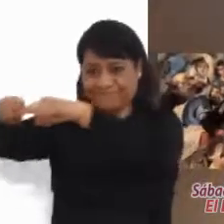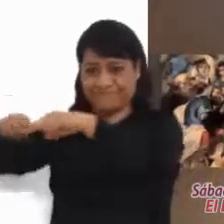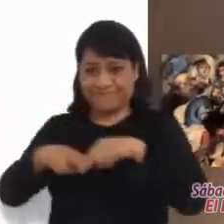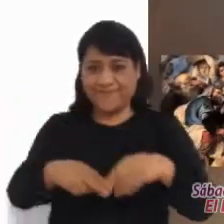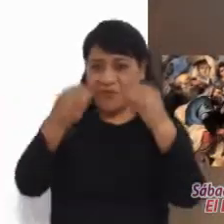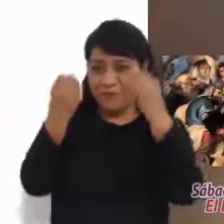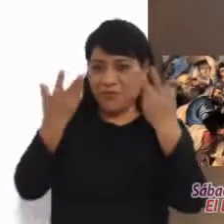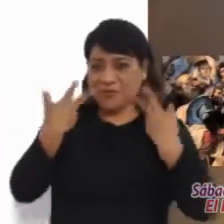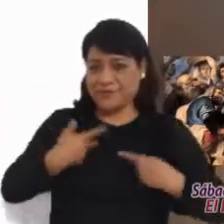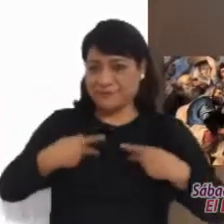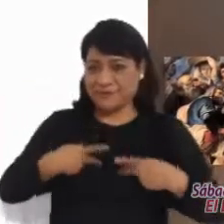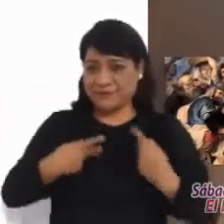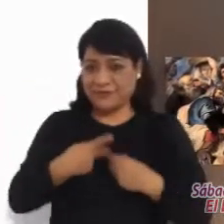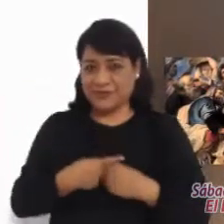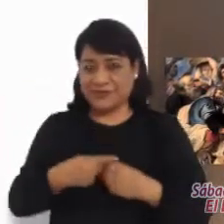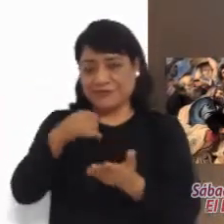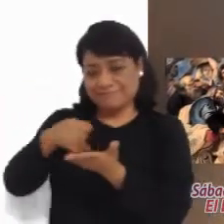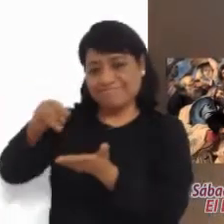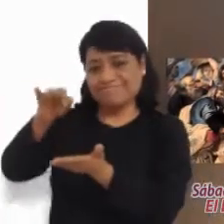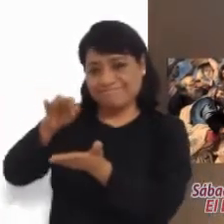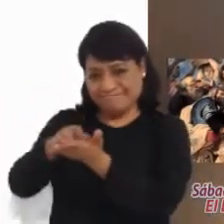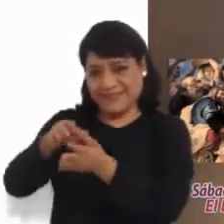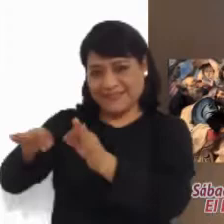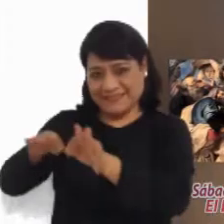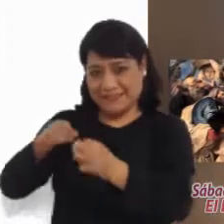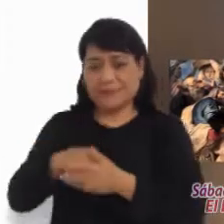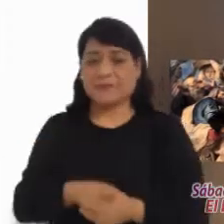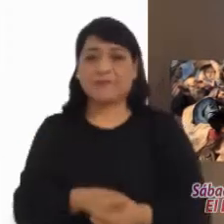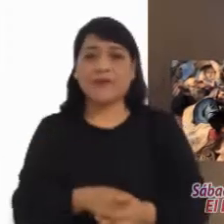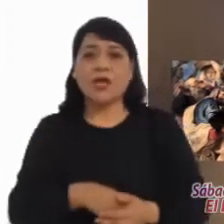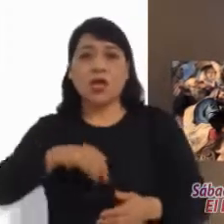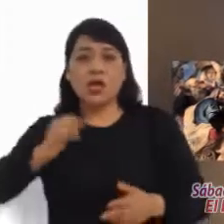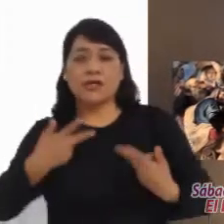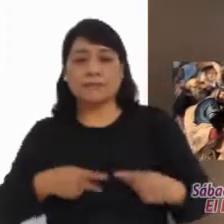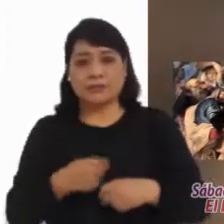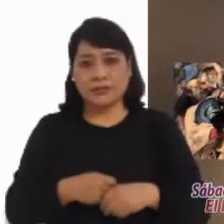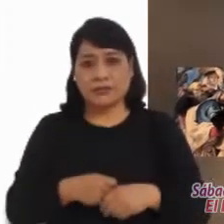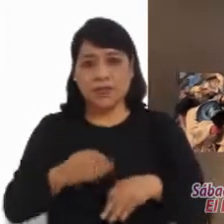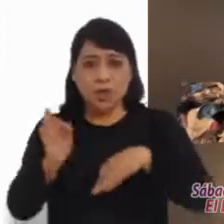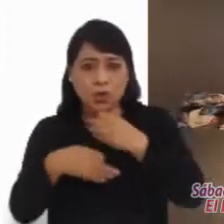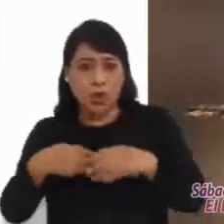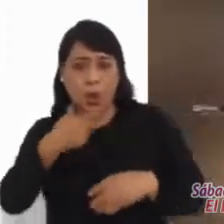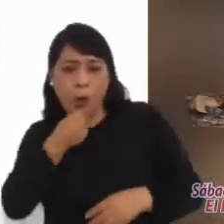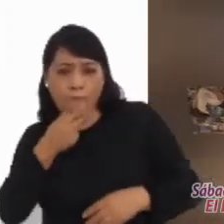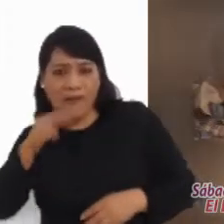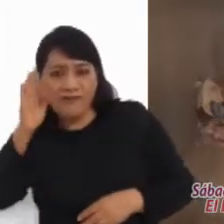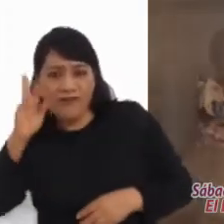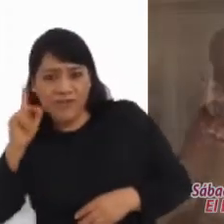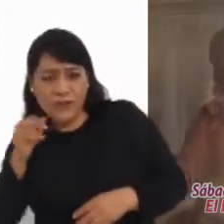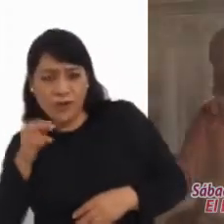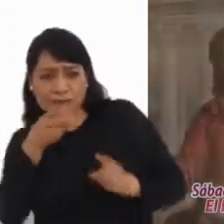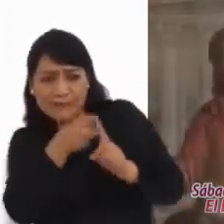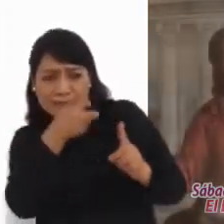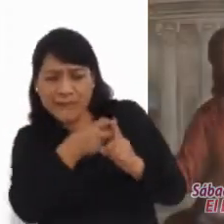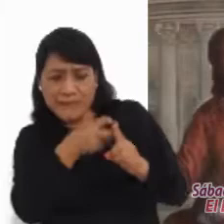publicanos y otras personas. Los fariseos y los escribas criticaban por eso a los discípulos,